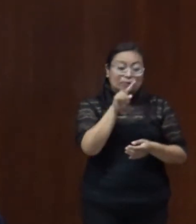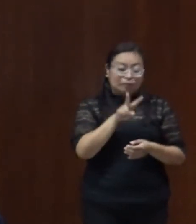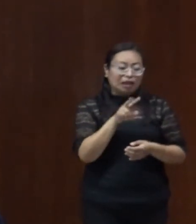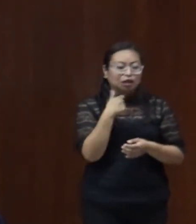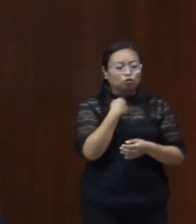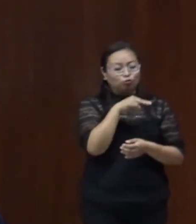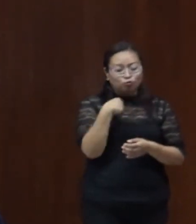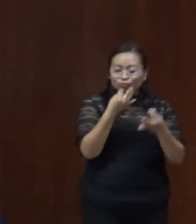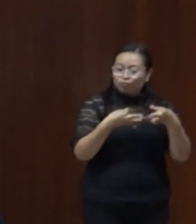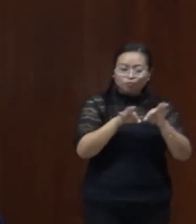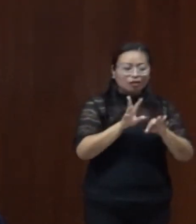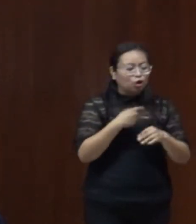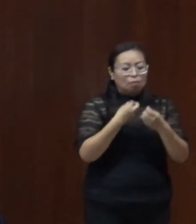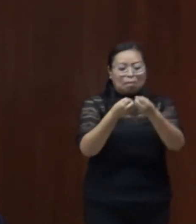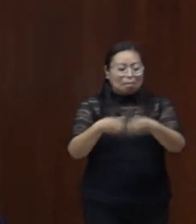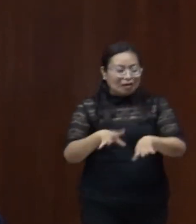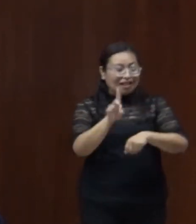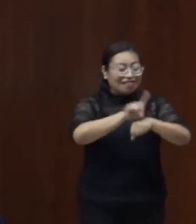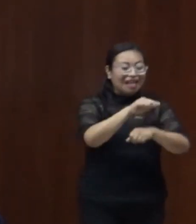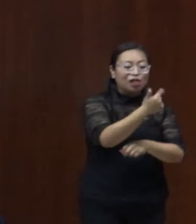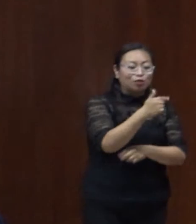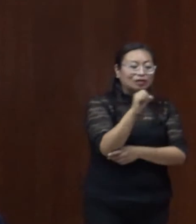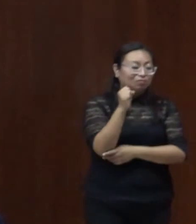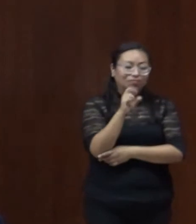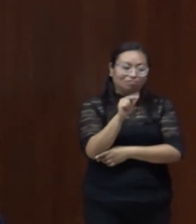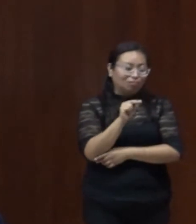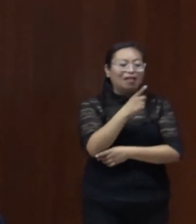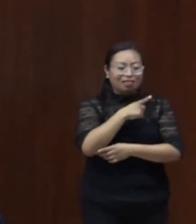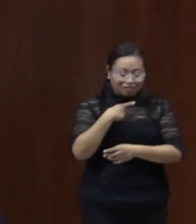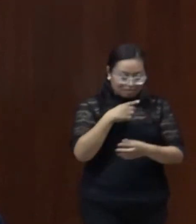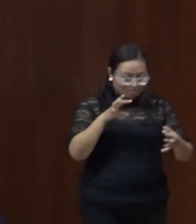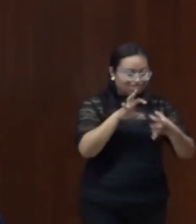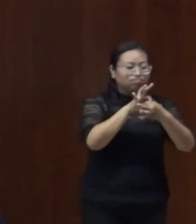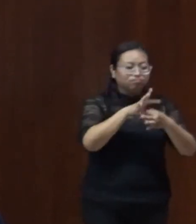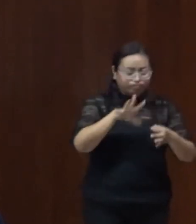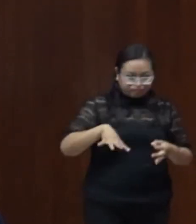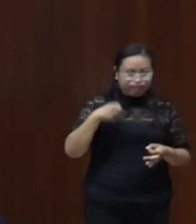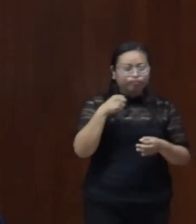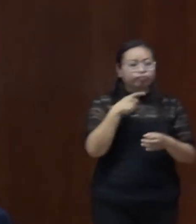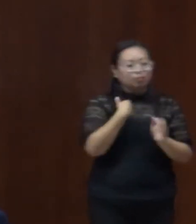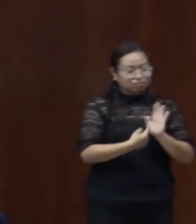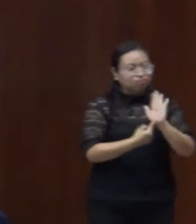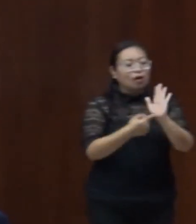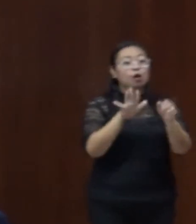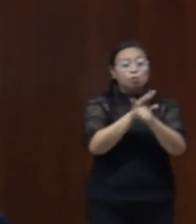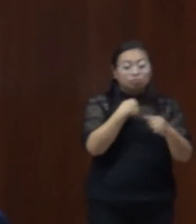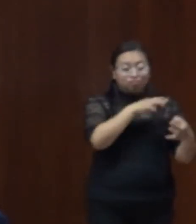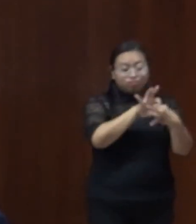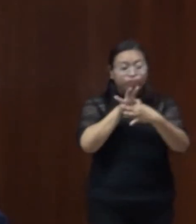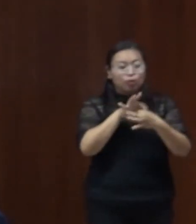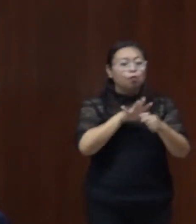dejar pasar inadvertido, porque nos une las ganas de